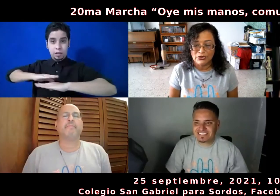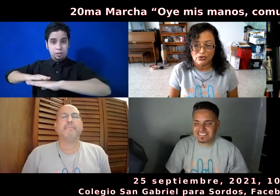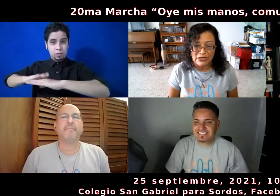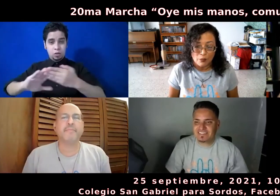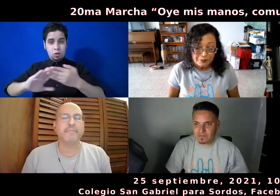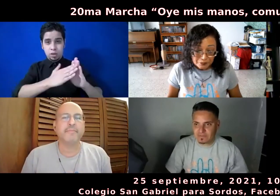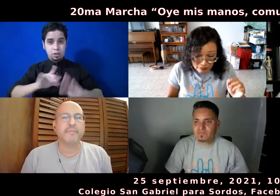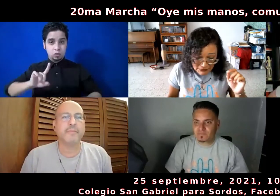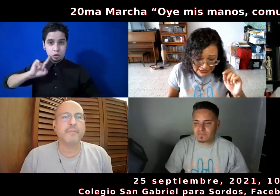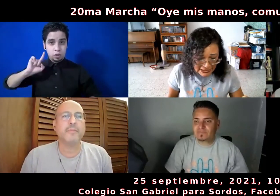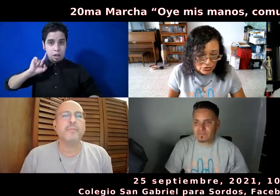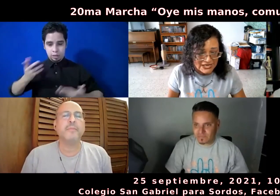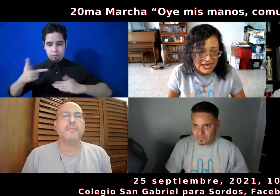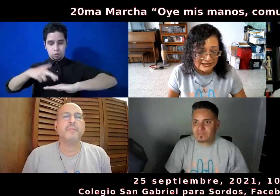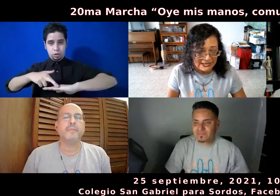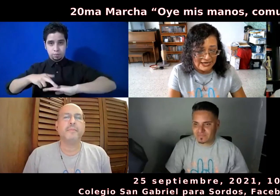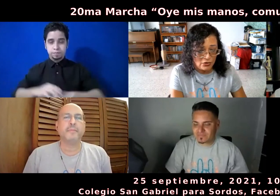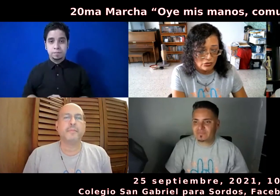Puerto Rico. Y entonces, antes de irnos,